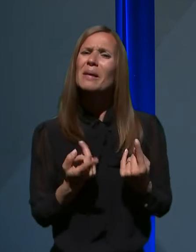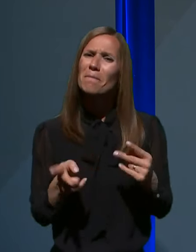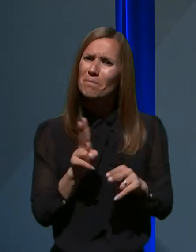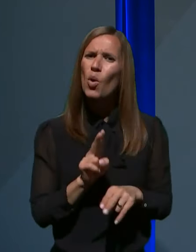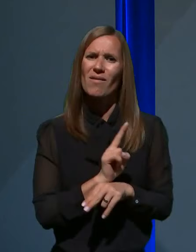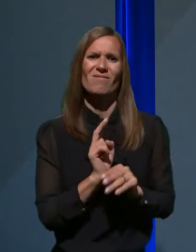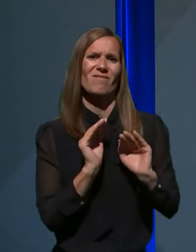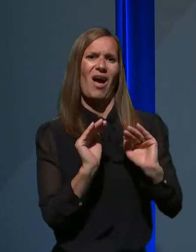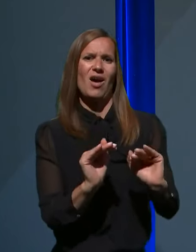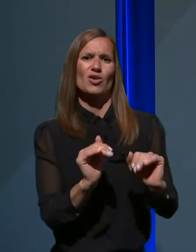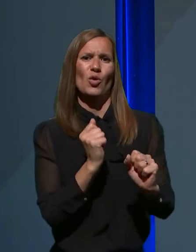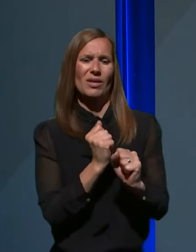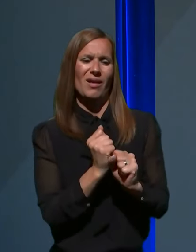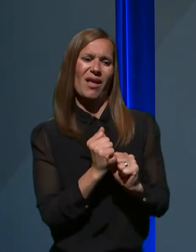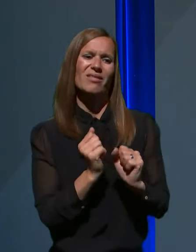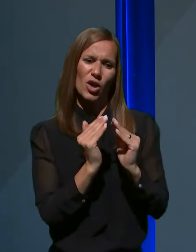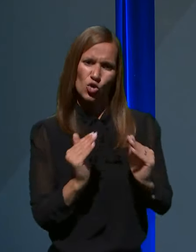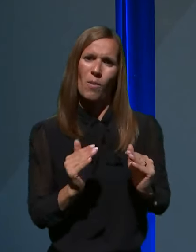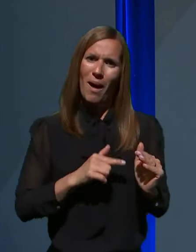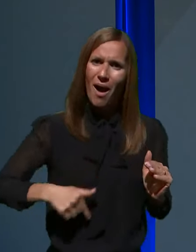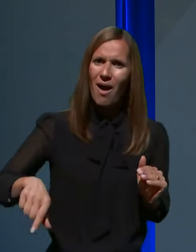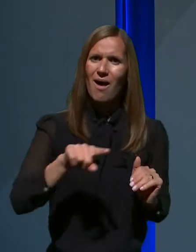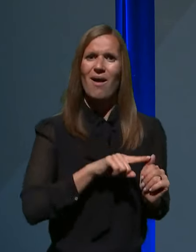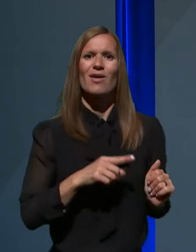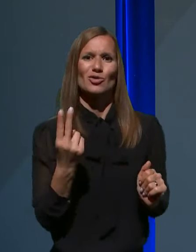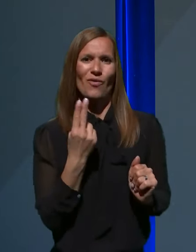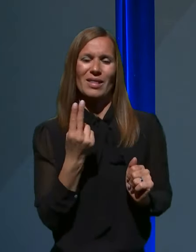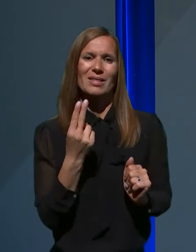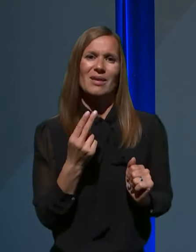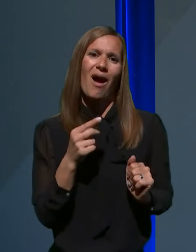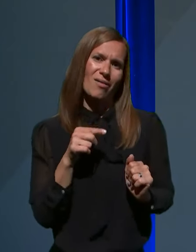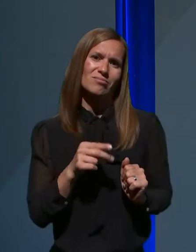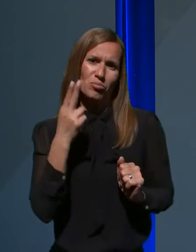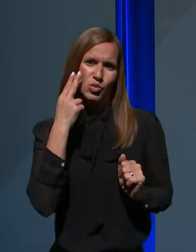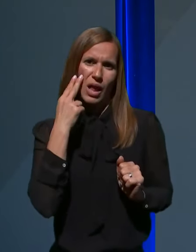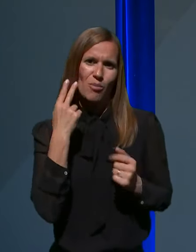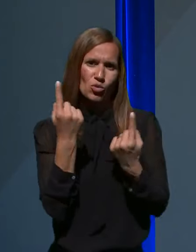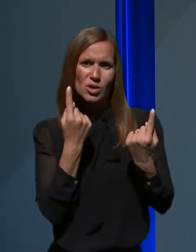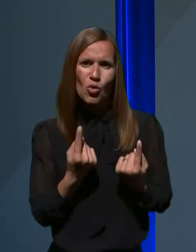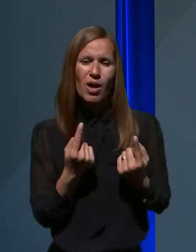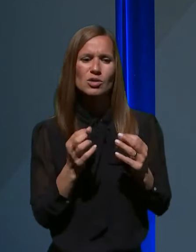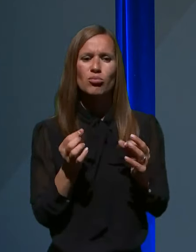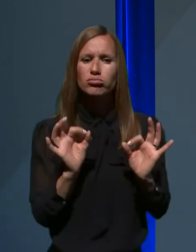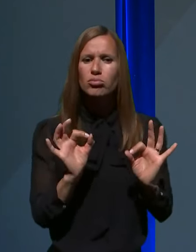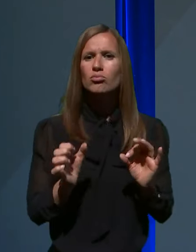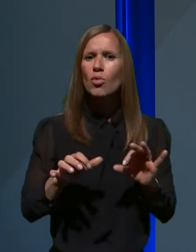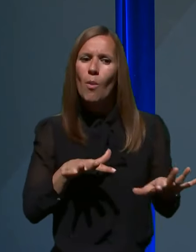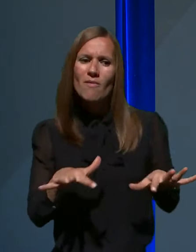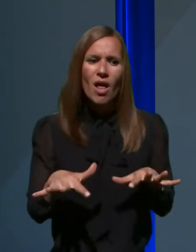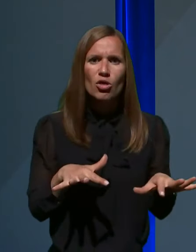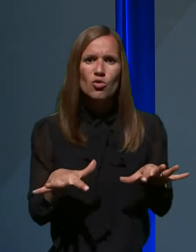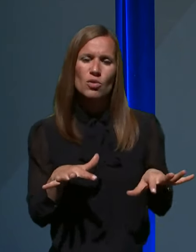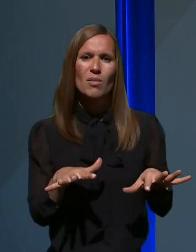delati v domačih razmerah, kjer pač zadeve obvladujemo in v nasprotnem primeru seveda se bomo